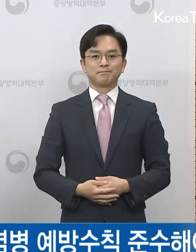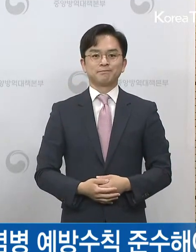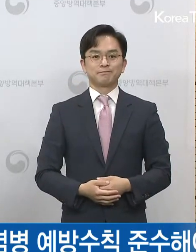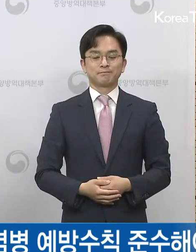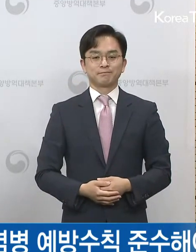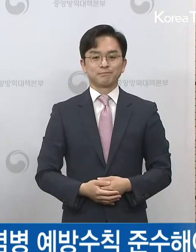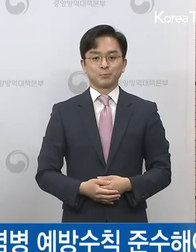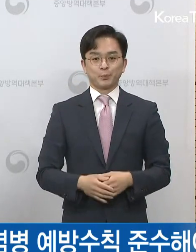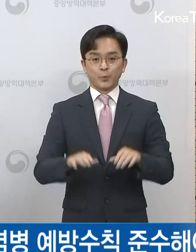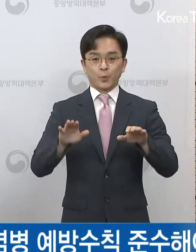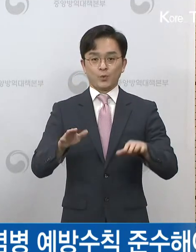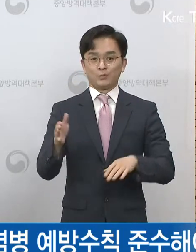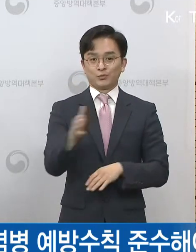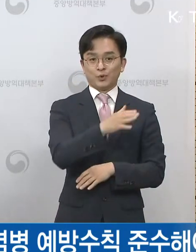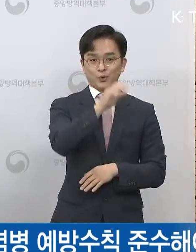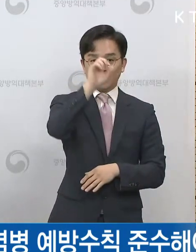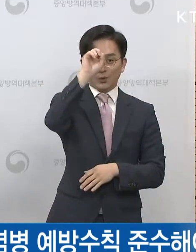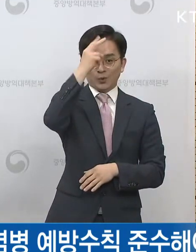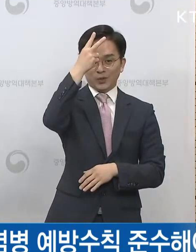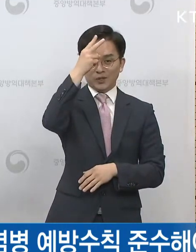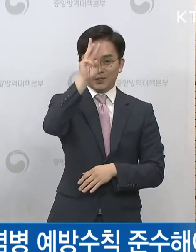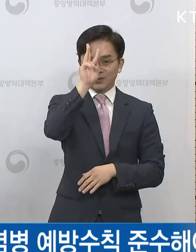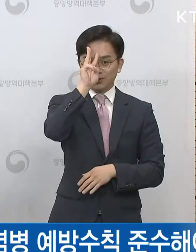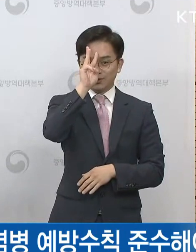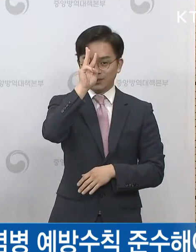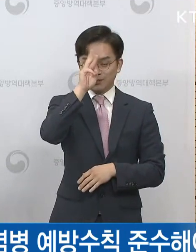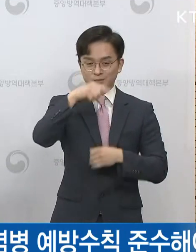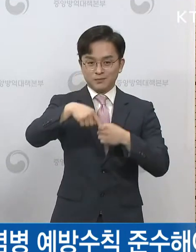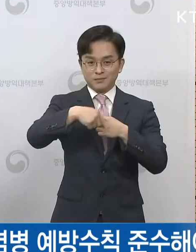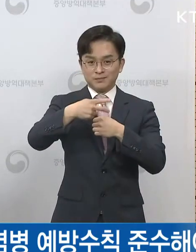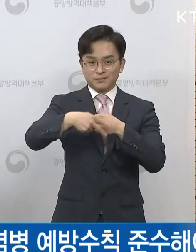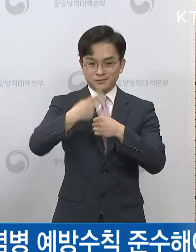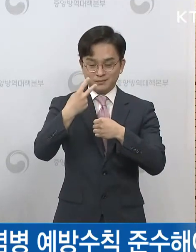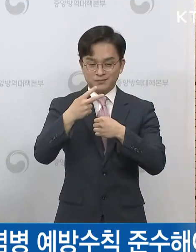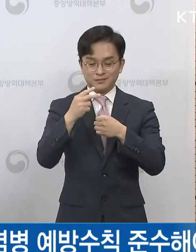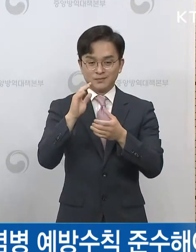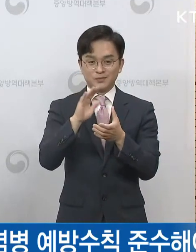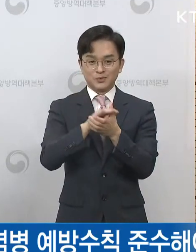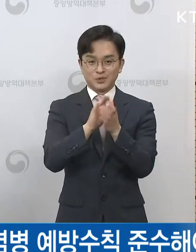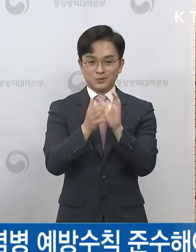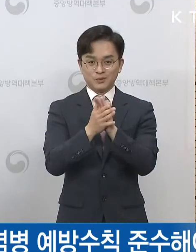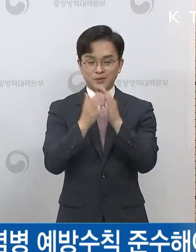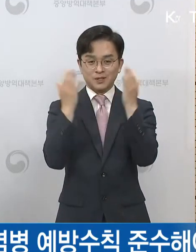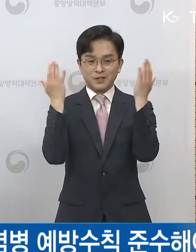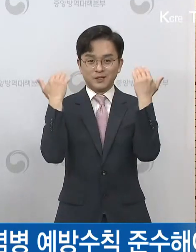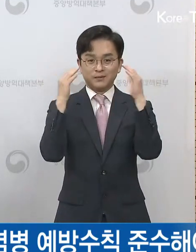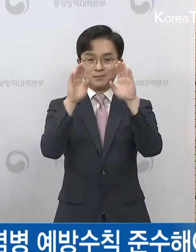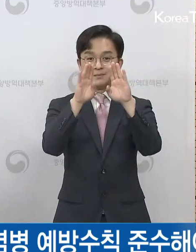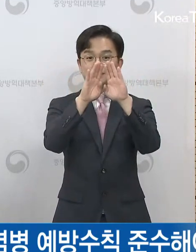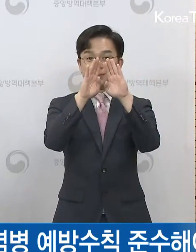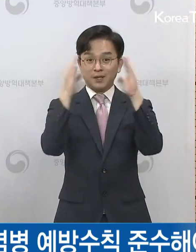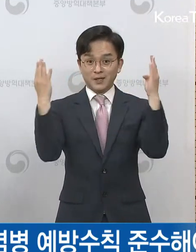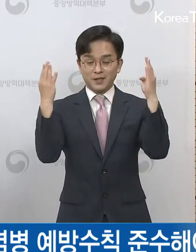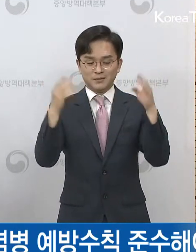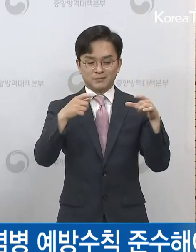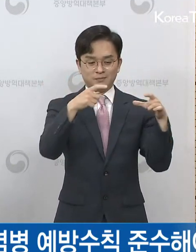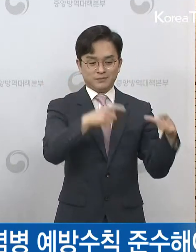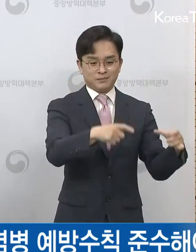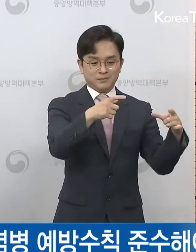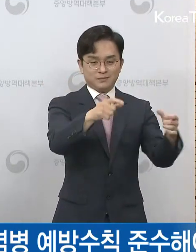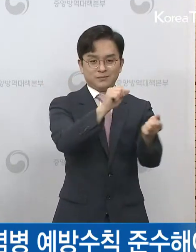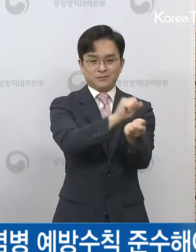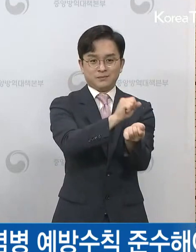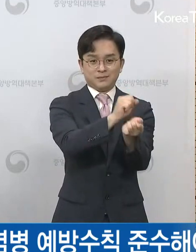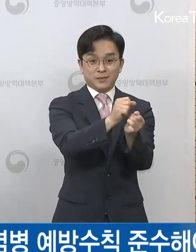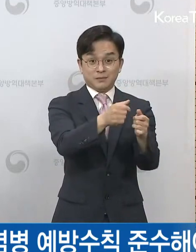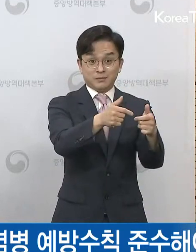오늘부터 초중고 학생들의 등교 수업이 확대되었습니다. 지역사회 감염이 학교 안으로 유입되지 않도록 학교